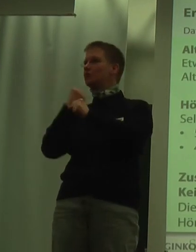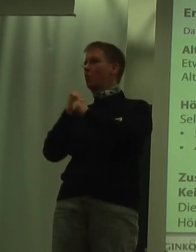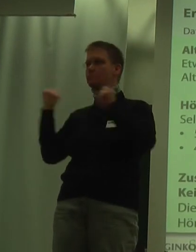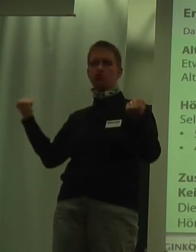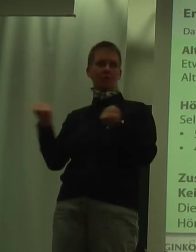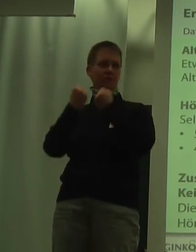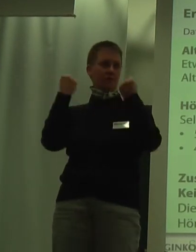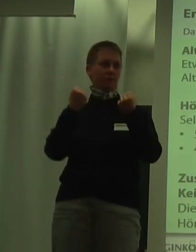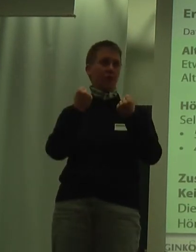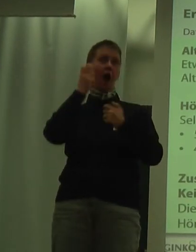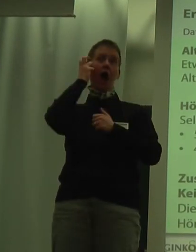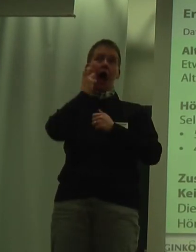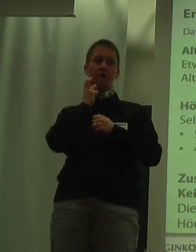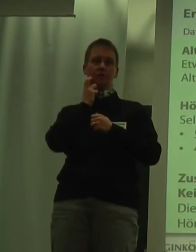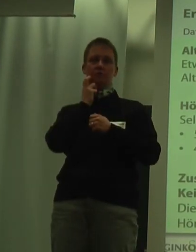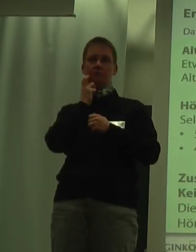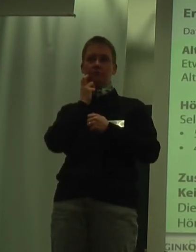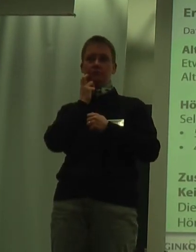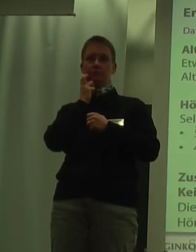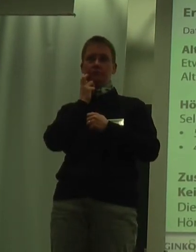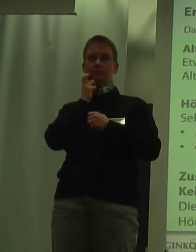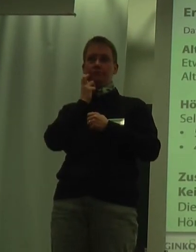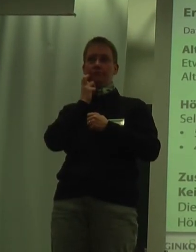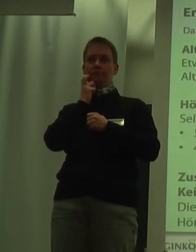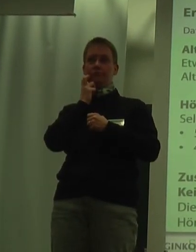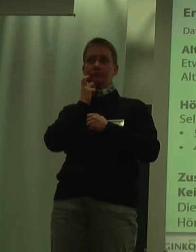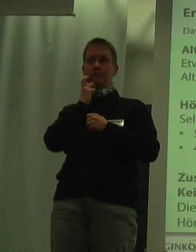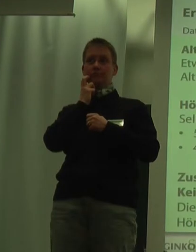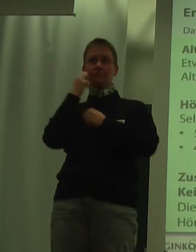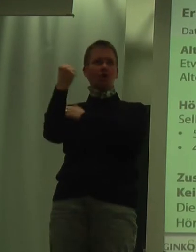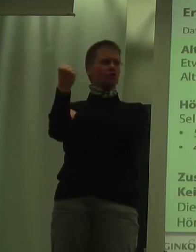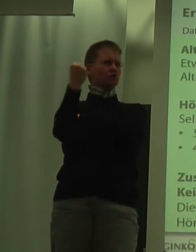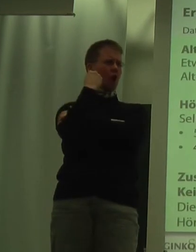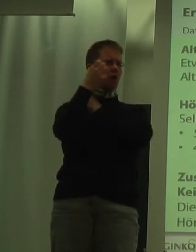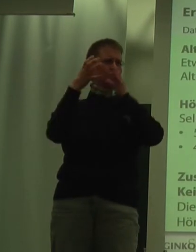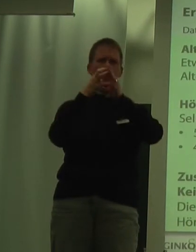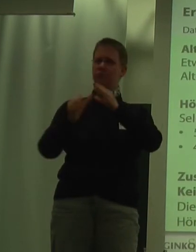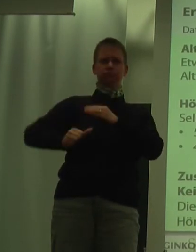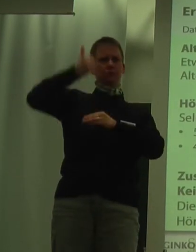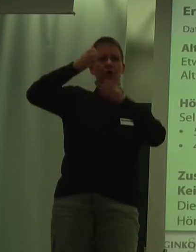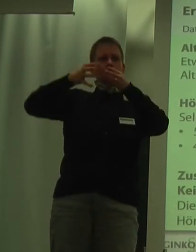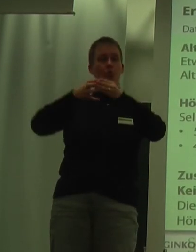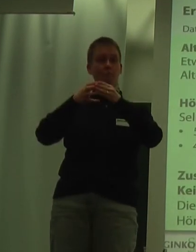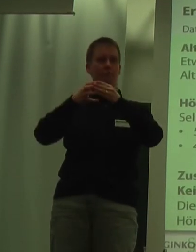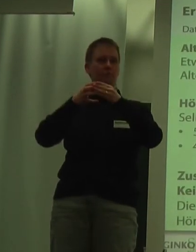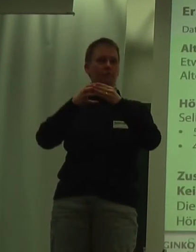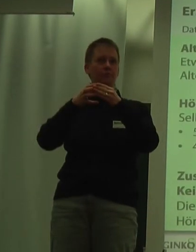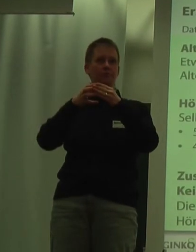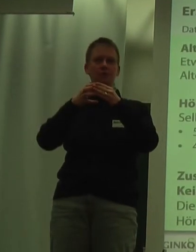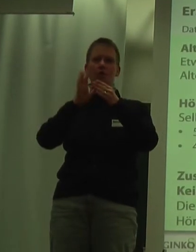Zum Alter, wir haben die starke Gruppe, die stärkste Gruppe, also über die, ungefähr die Hälfte,